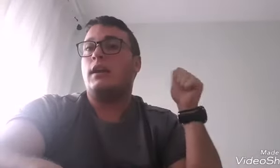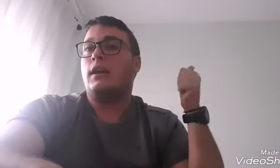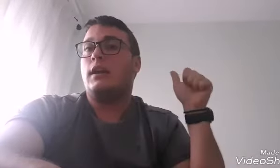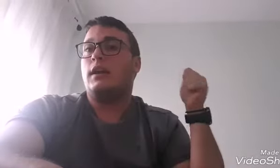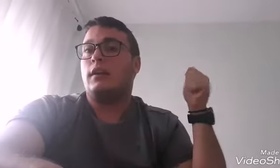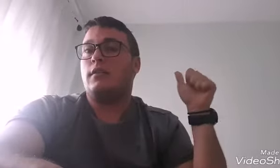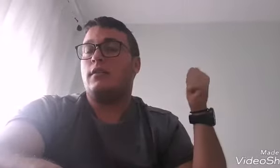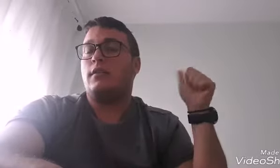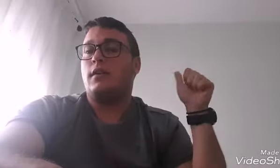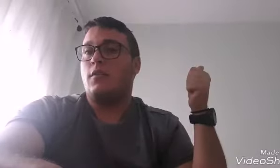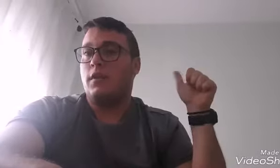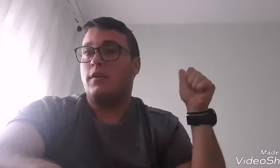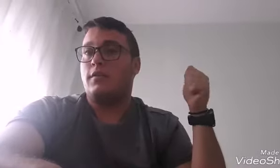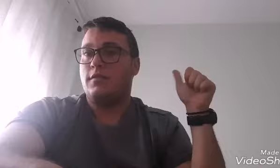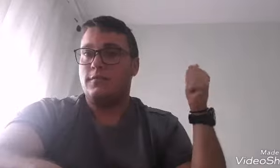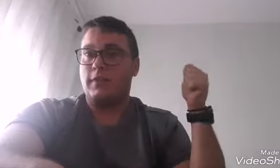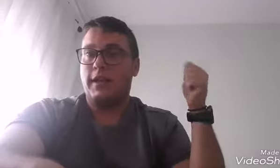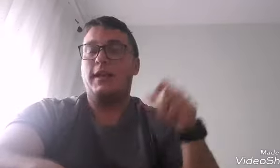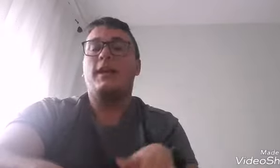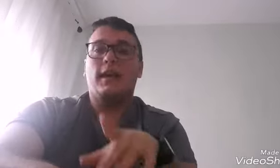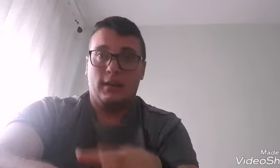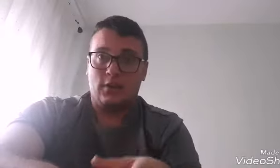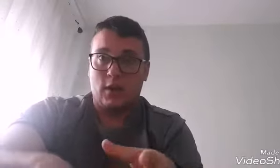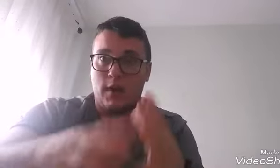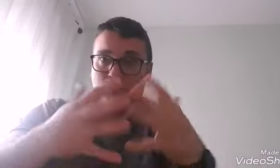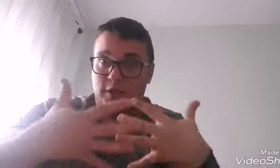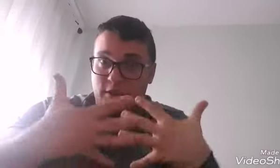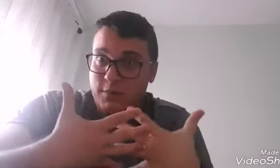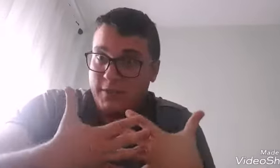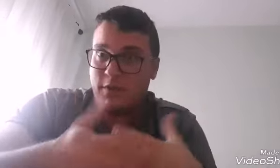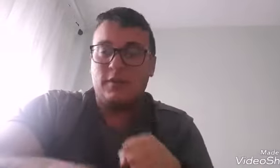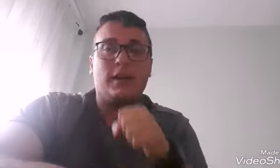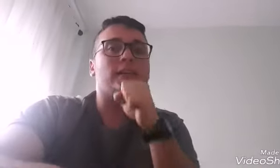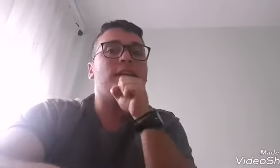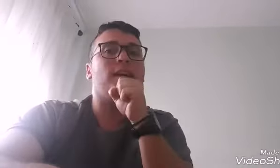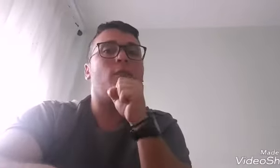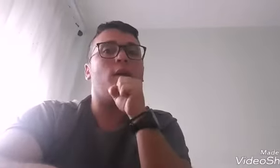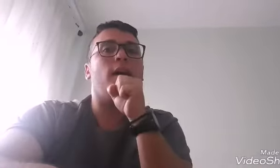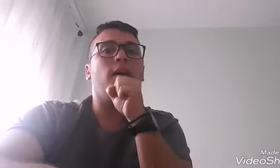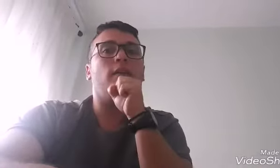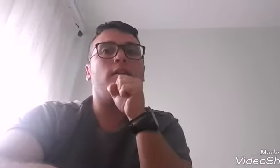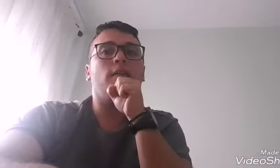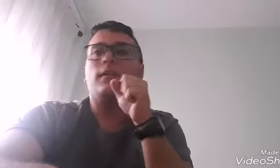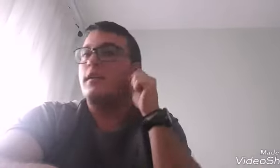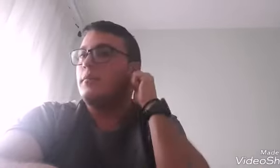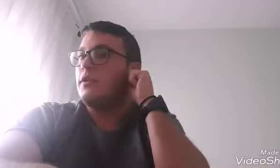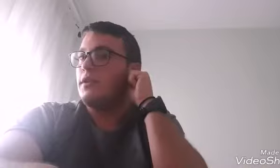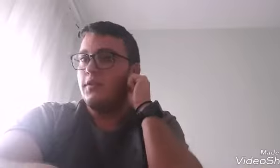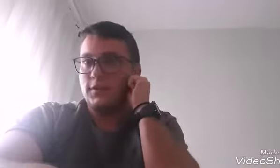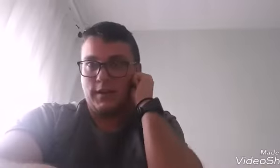abuelo. ¿Vale? Y con abuela, pues es lo mismo, así, abuela. Pero te coges otra